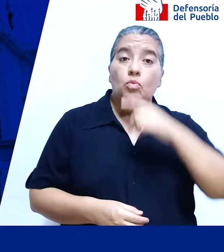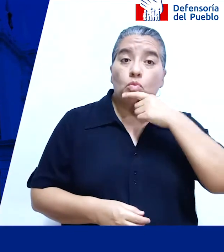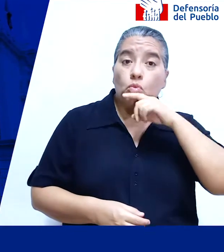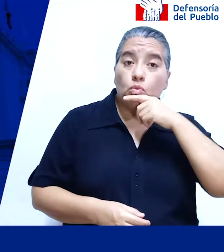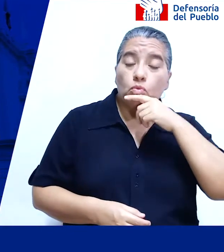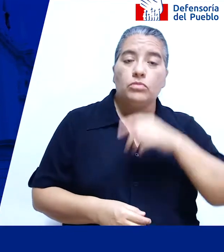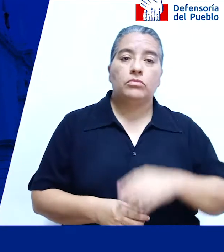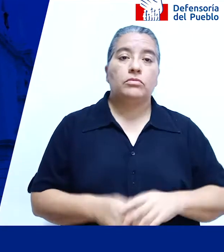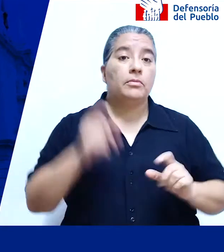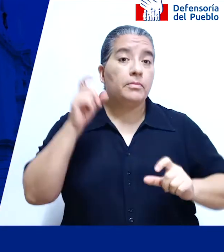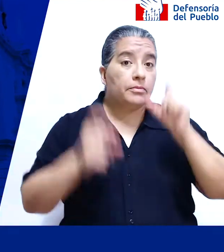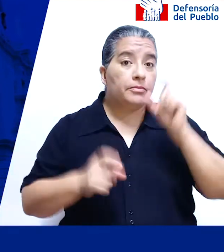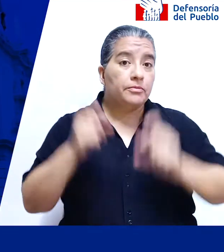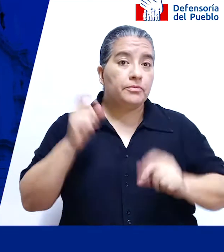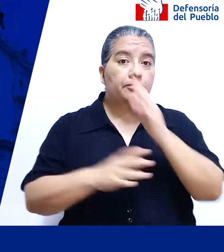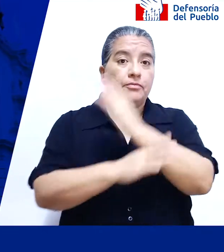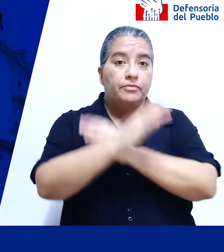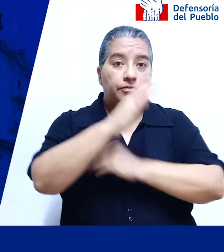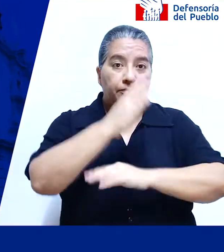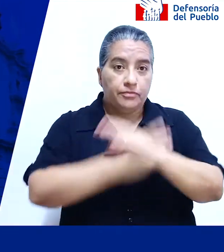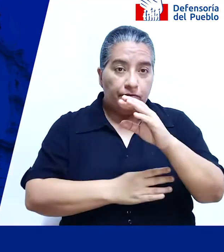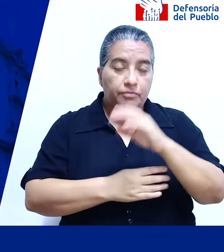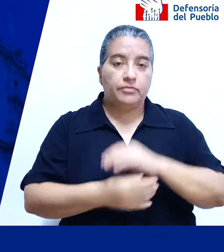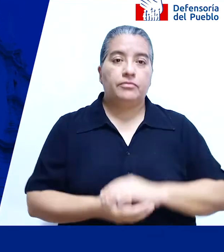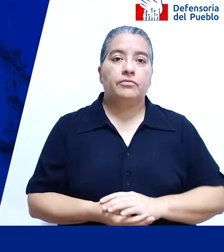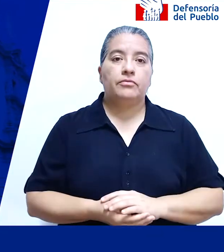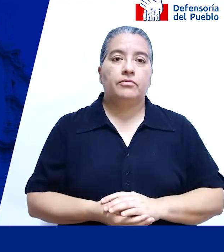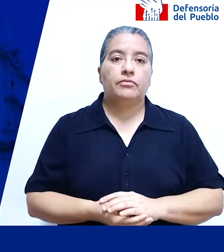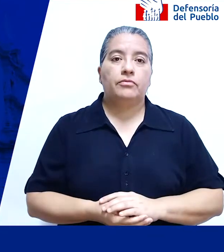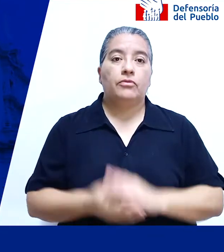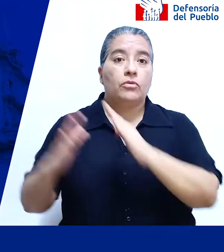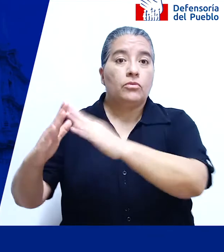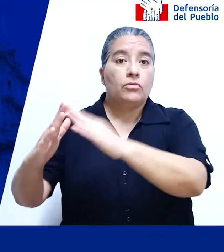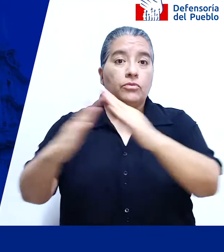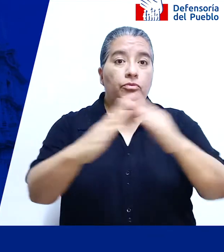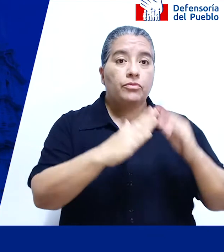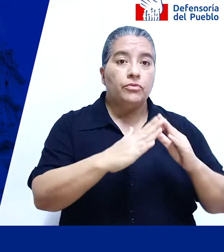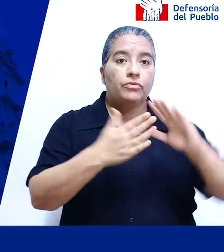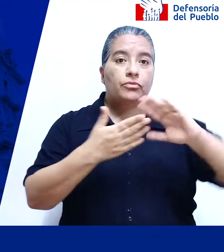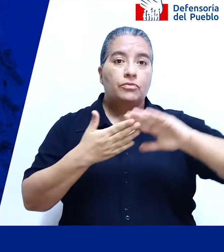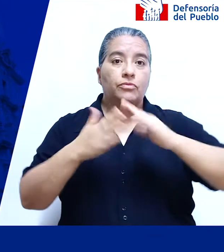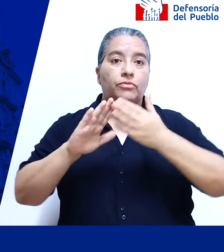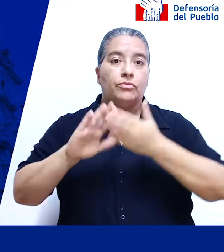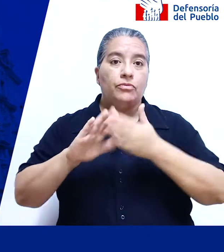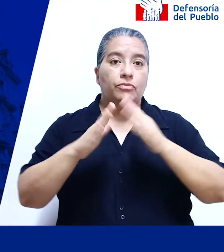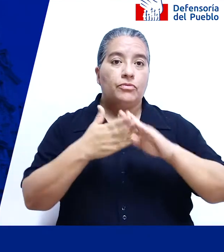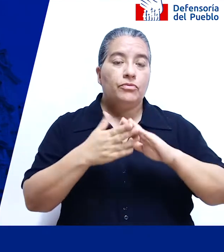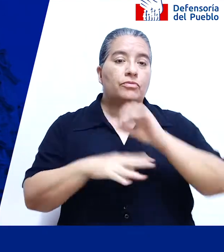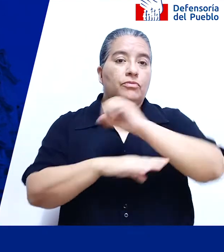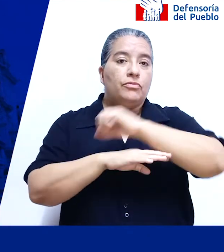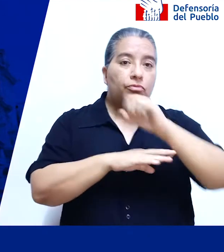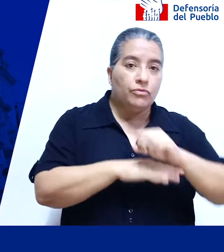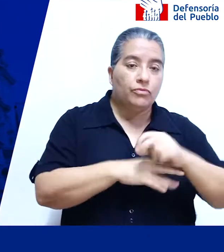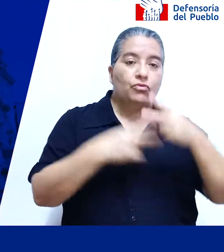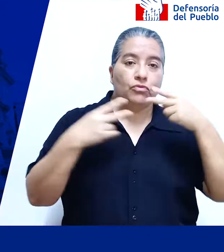personas con discapacidad, pueblos y comunidades indígenas, personas adultas mayores,